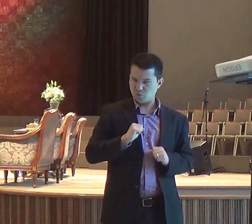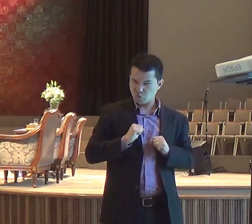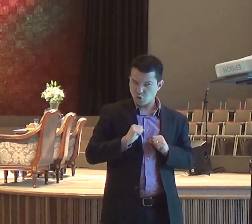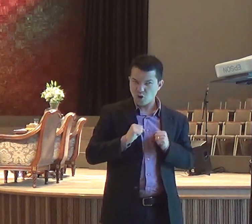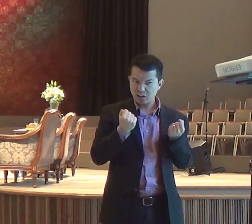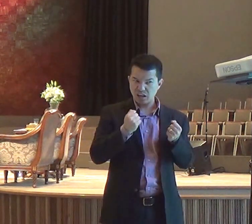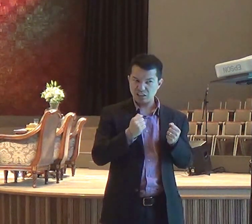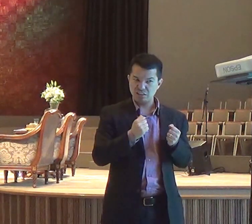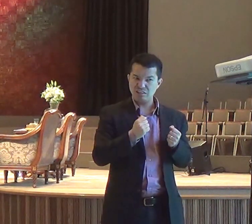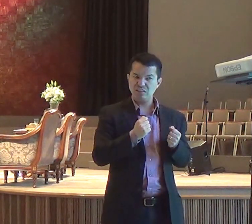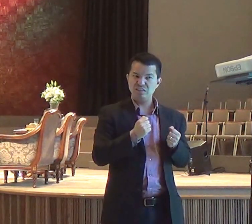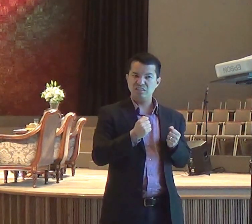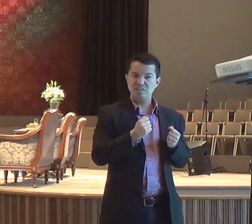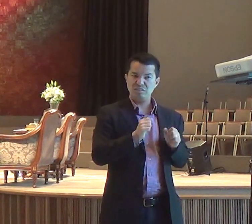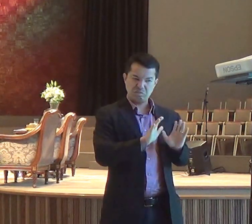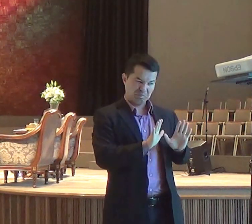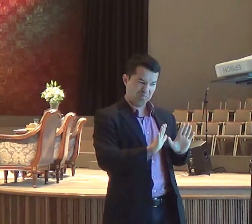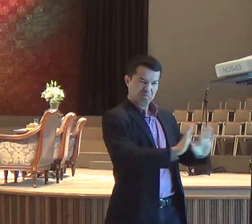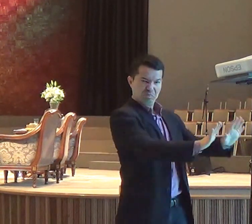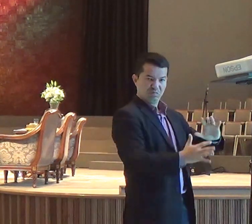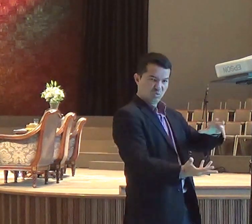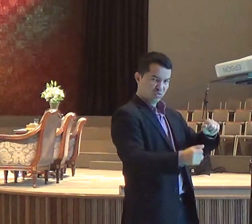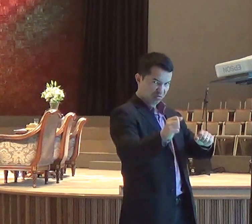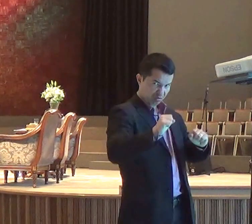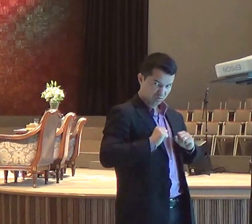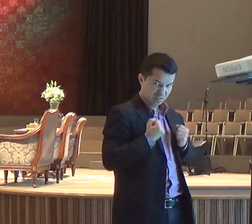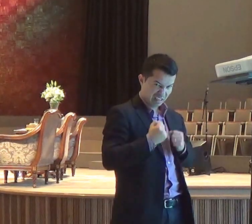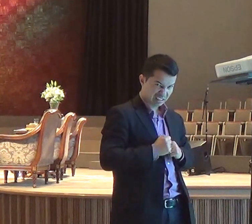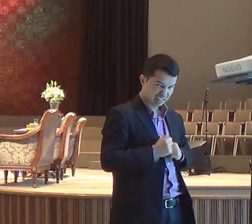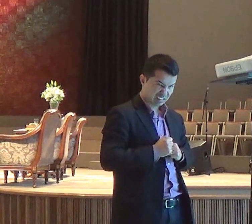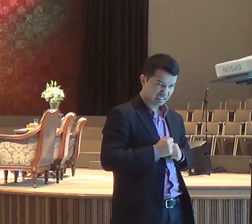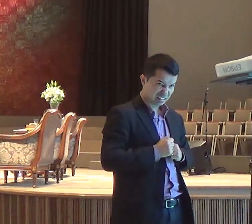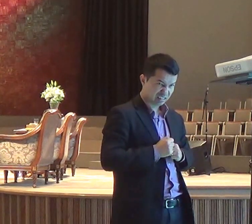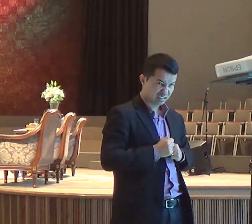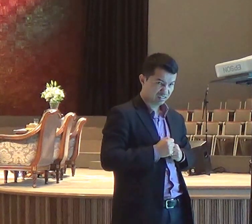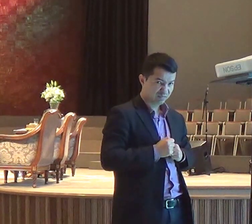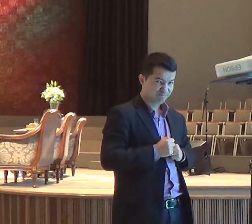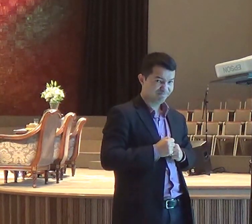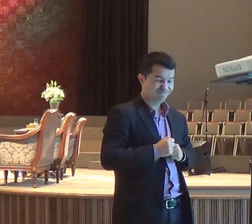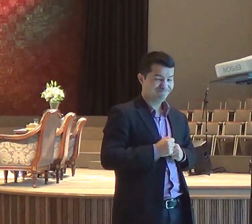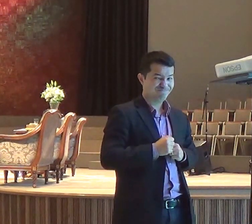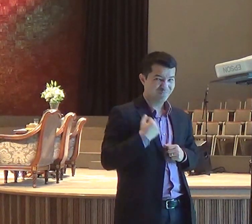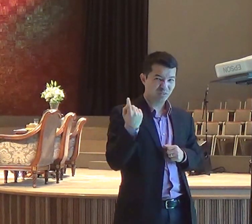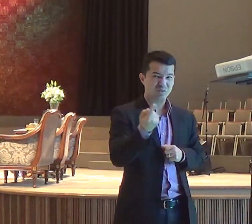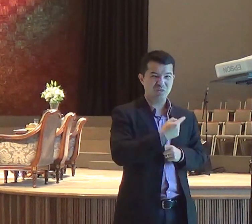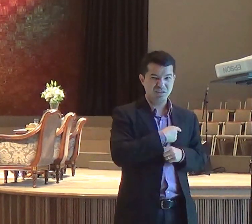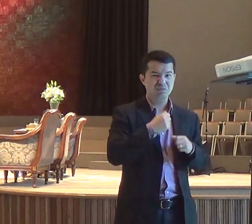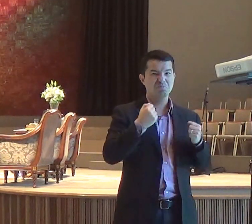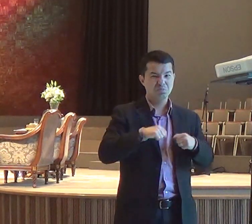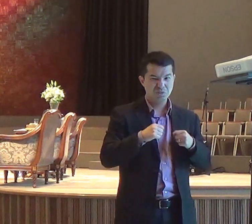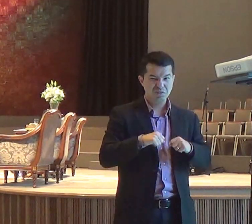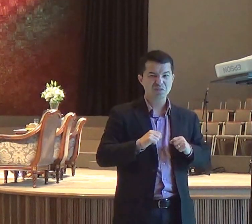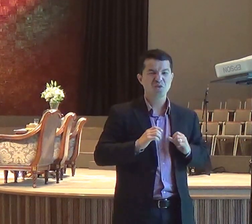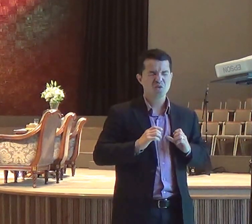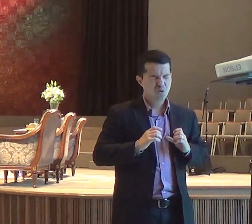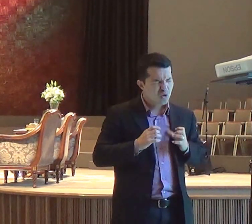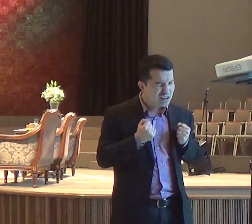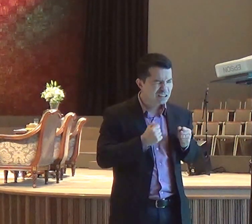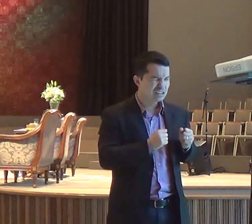ah, vamos dizer para você, você agora virou, reacionário, virou, isso, aquilo, não interessa,